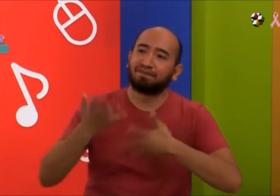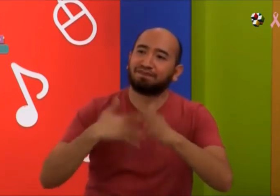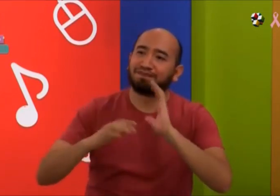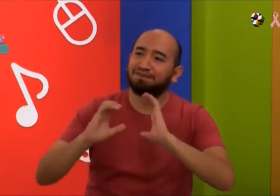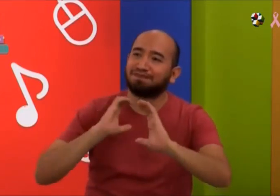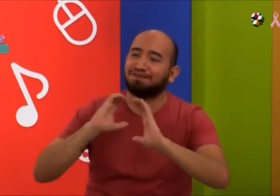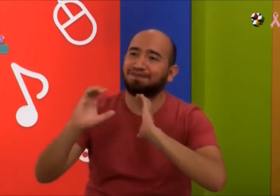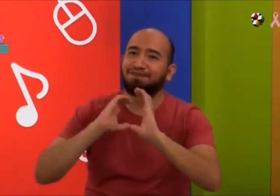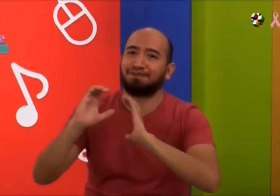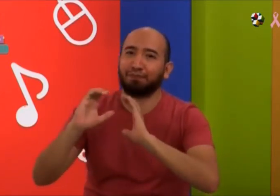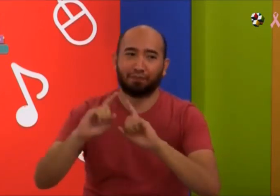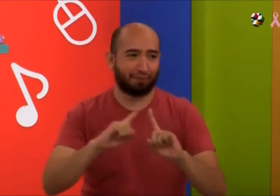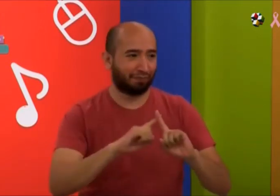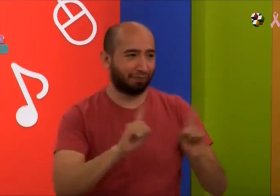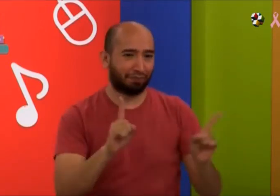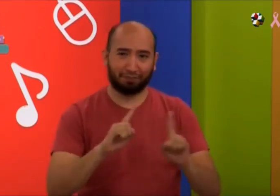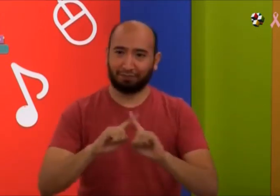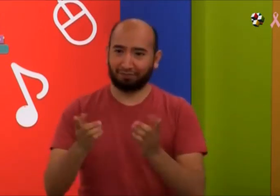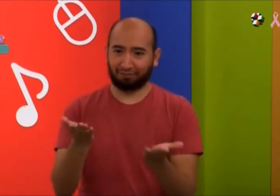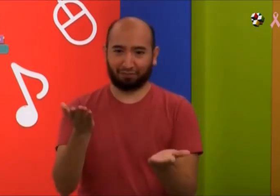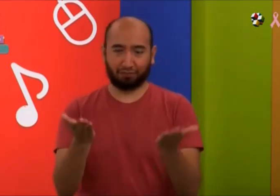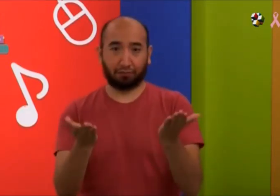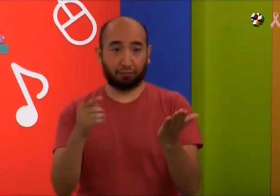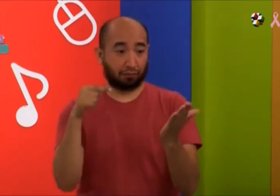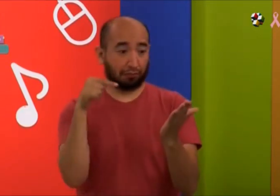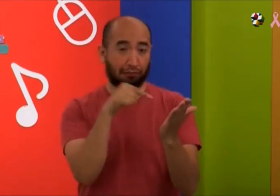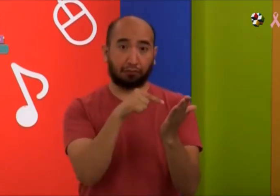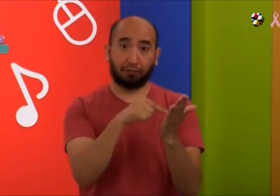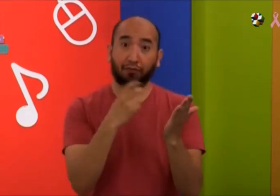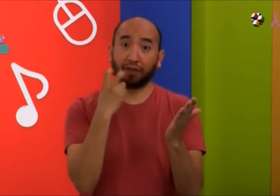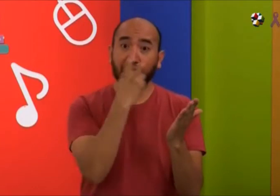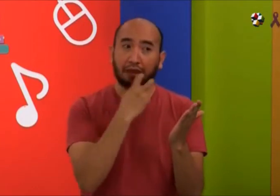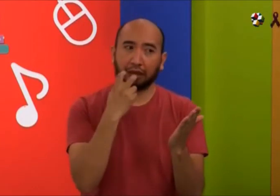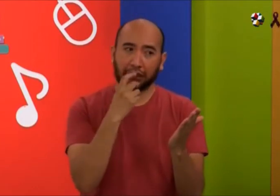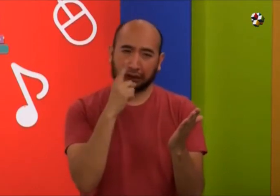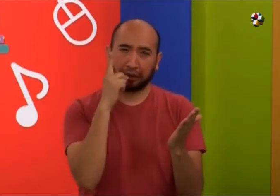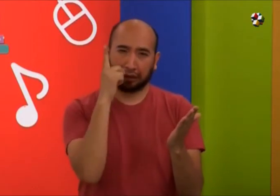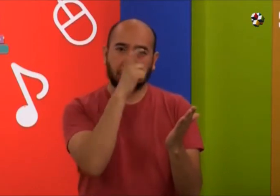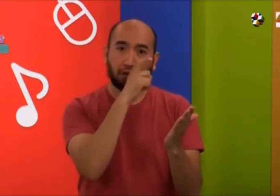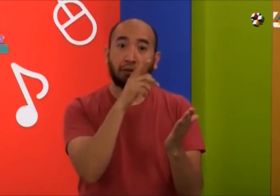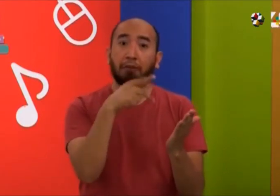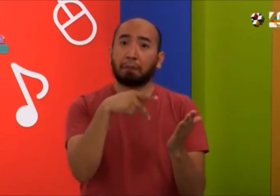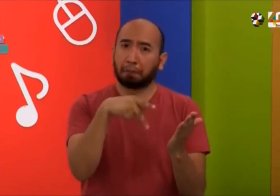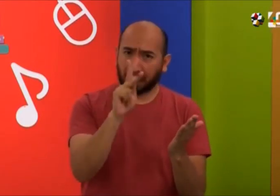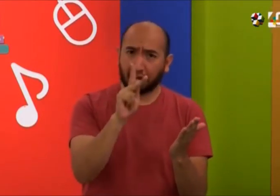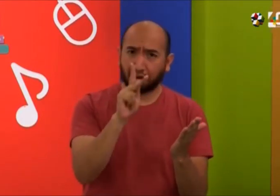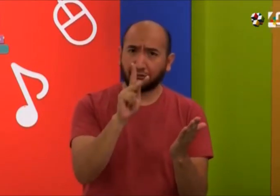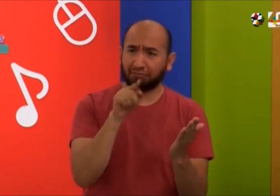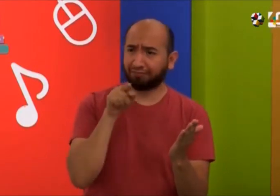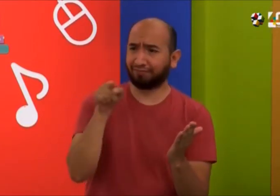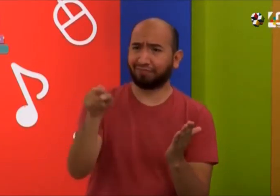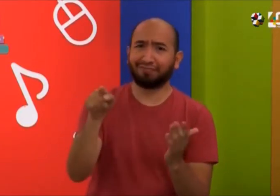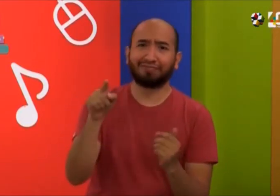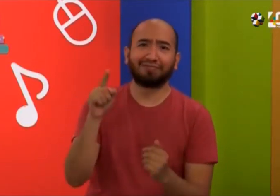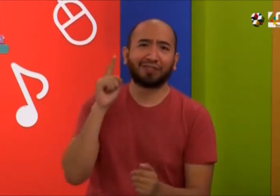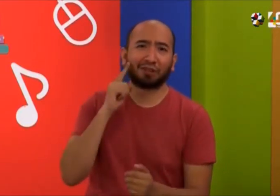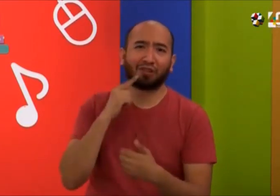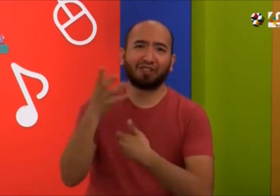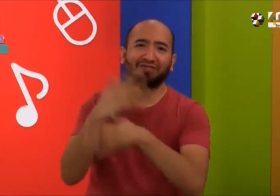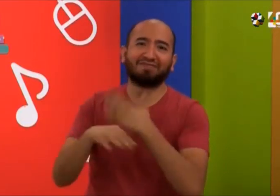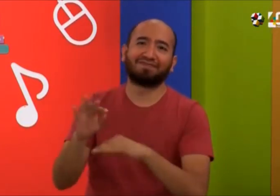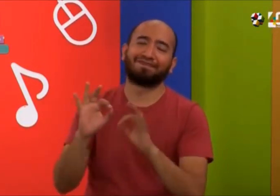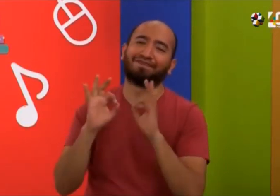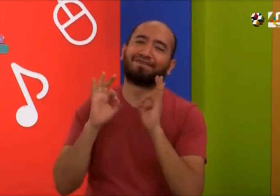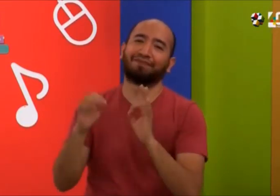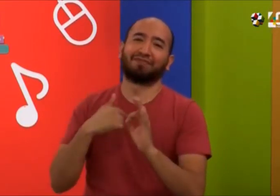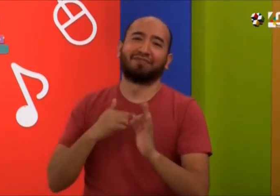sentí mucho más cómodo. La comunicación es diferente con los dos mundos. Leer los labios es difícil, pero